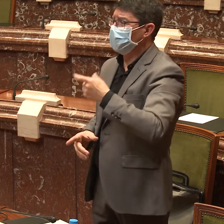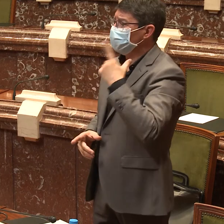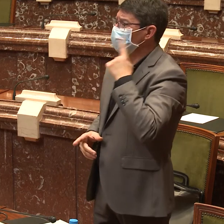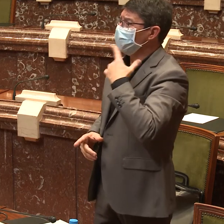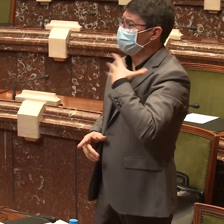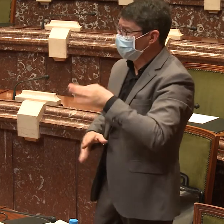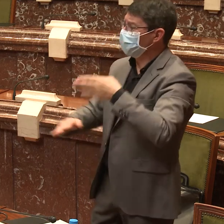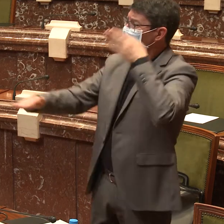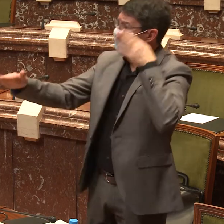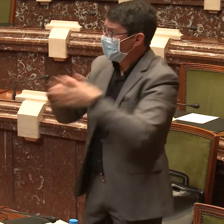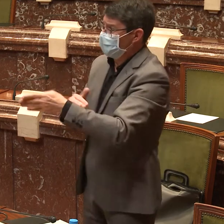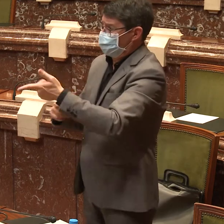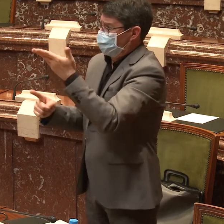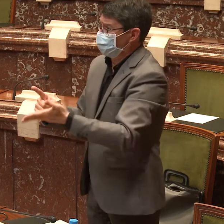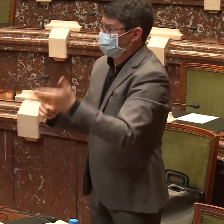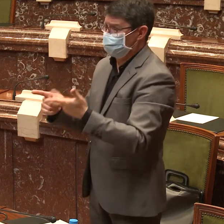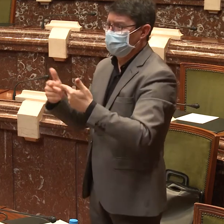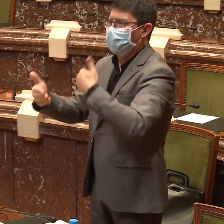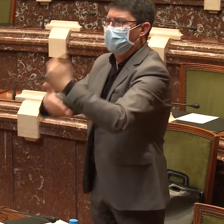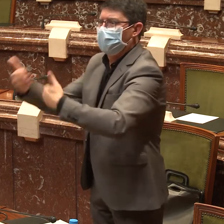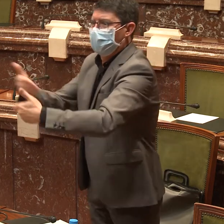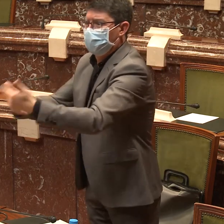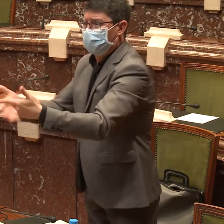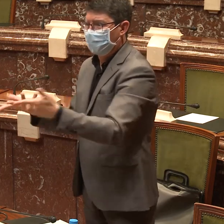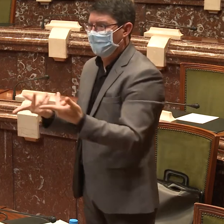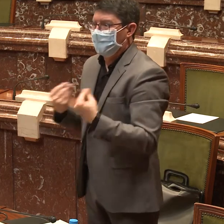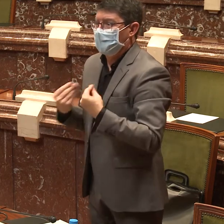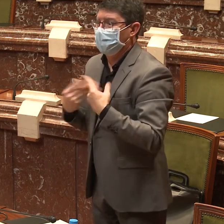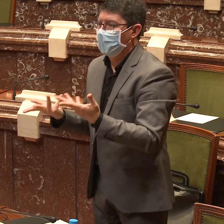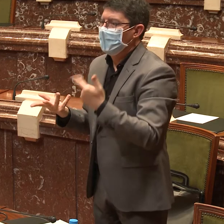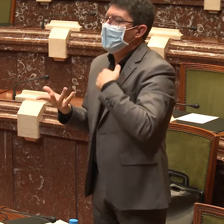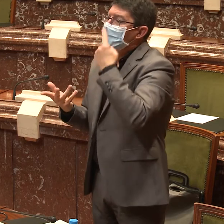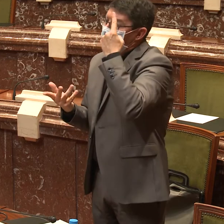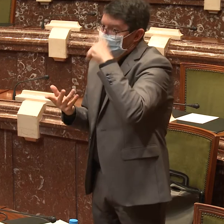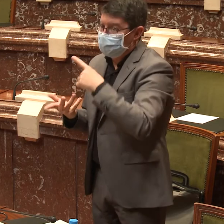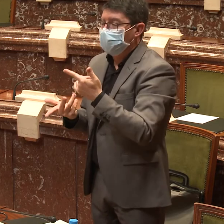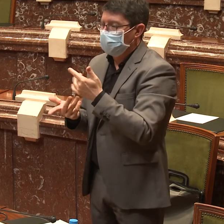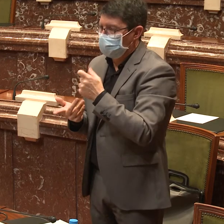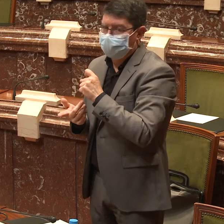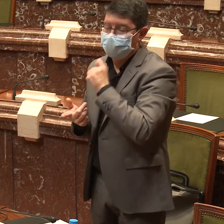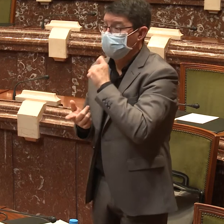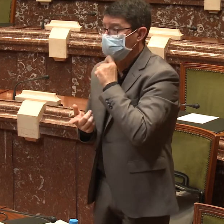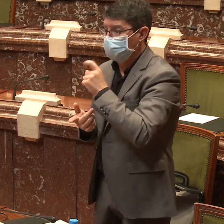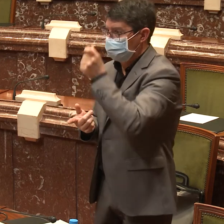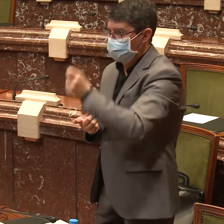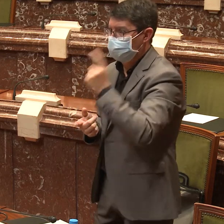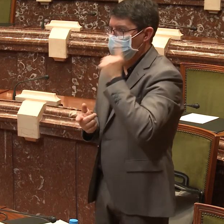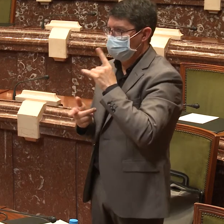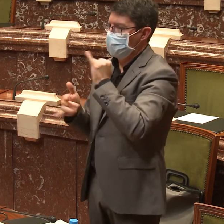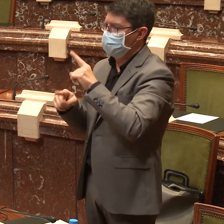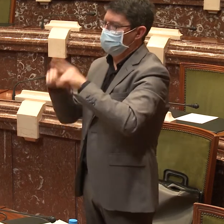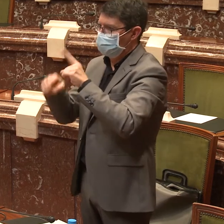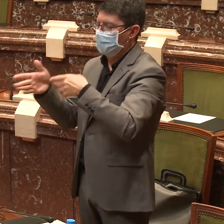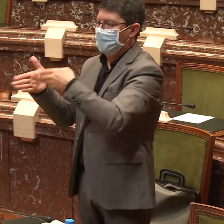En algunos, en la región de Murcia ya contamos con el servicio de videointerpretación y eso agiliza mucho el trámite, la